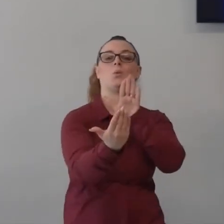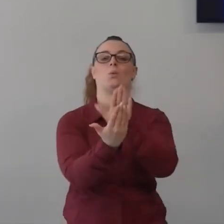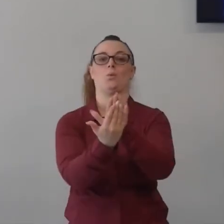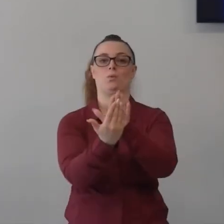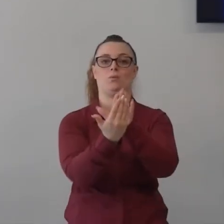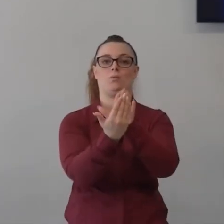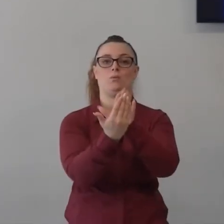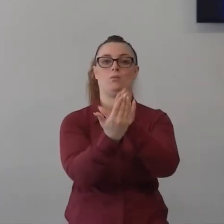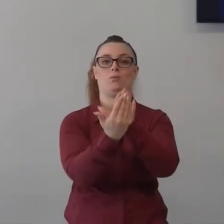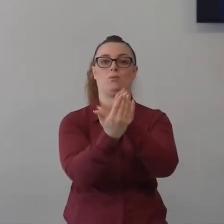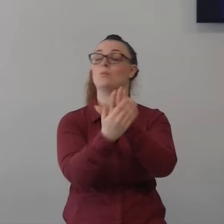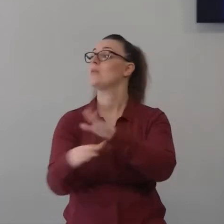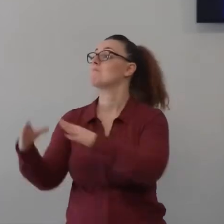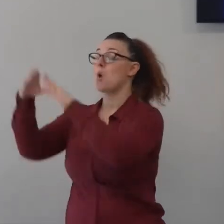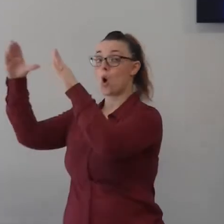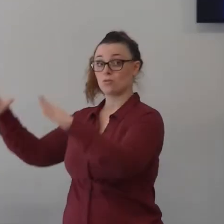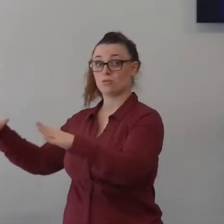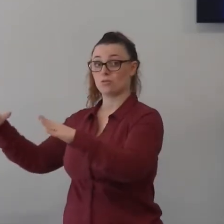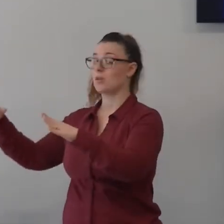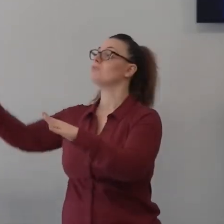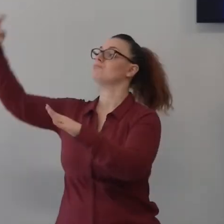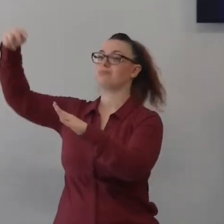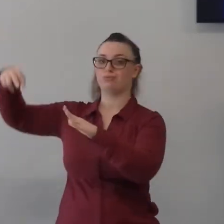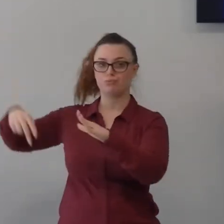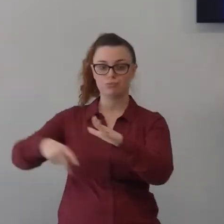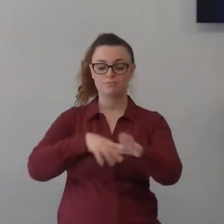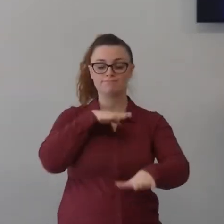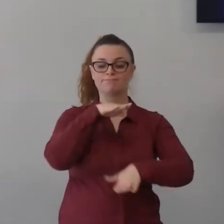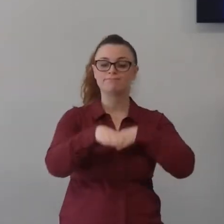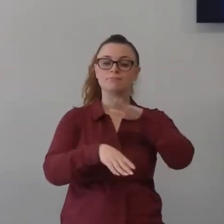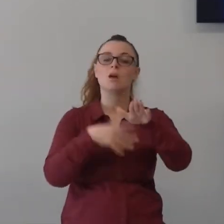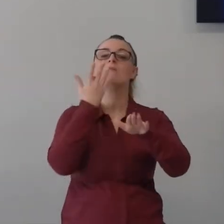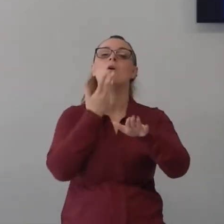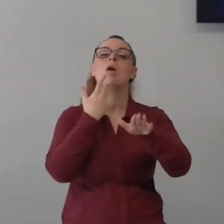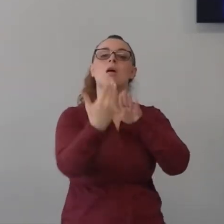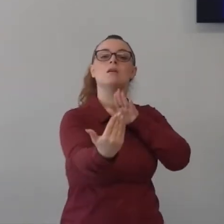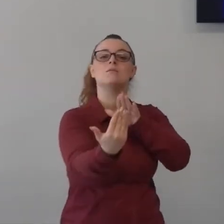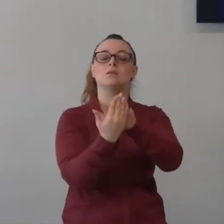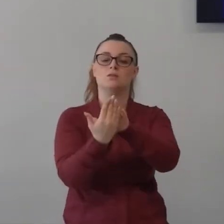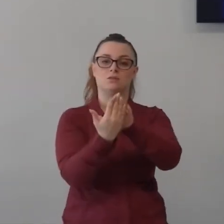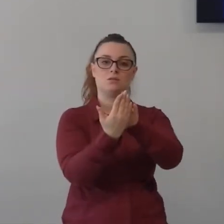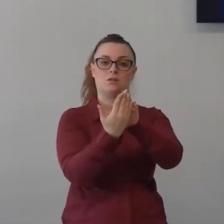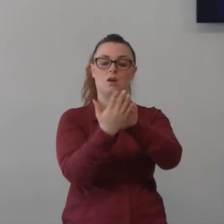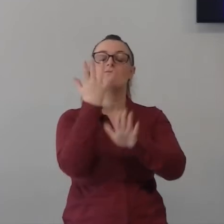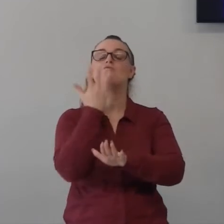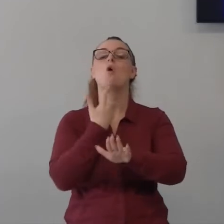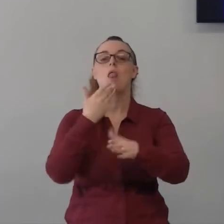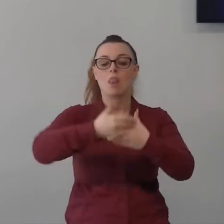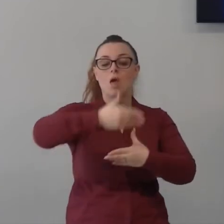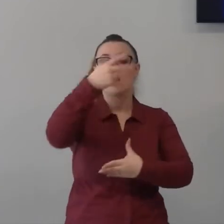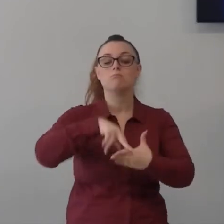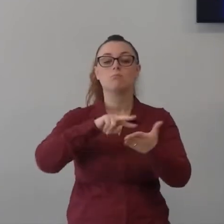dal monte dove sta pregando ma non lo fa come l'ha fatto la volta precedente Marco quanto